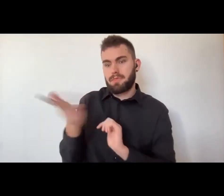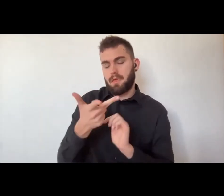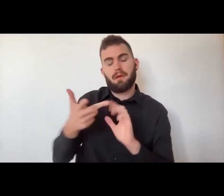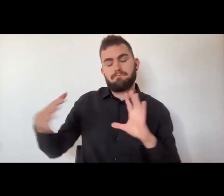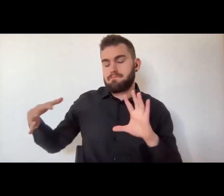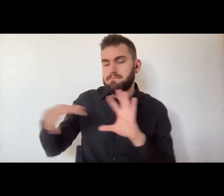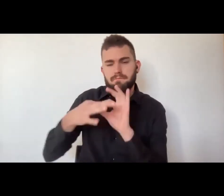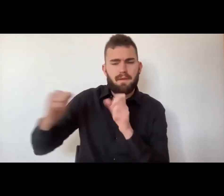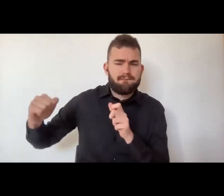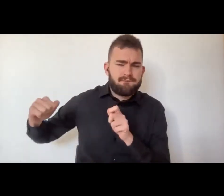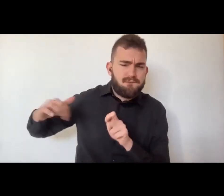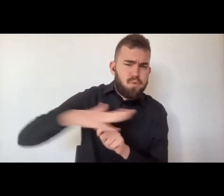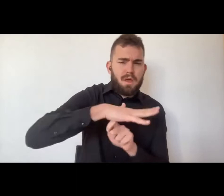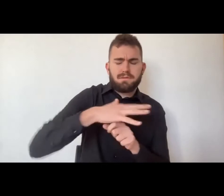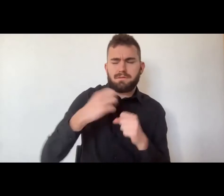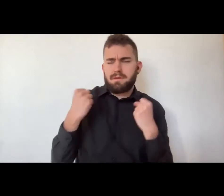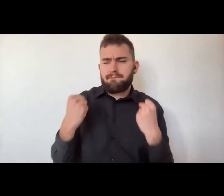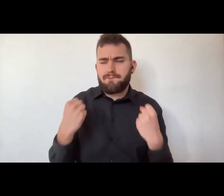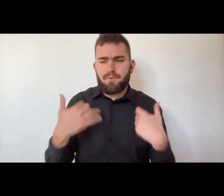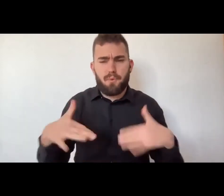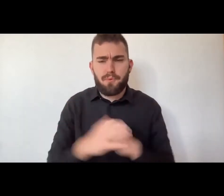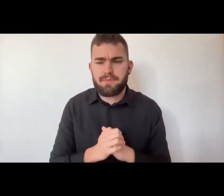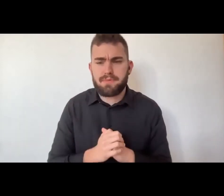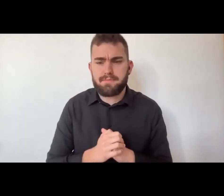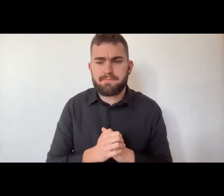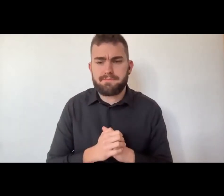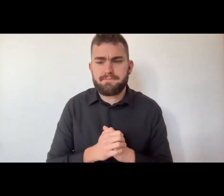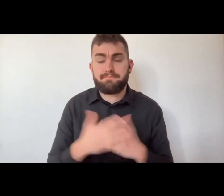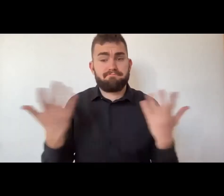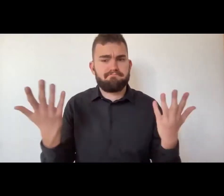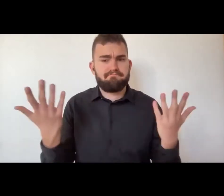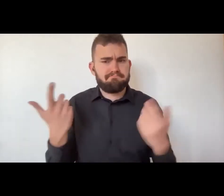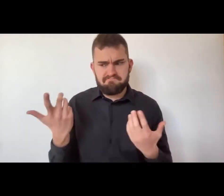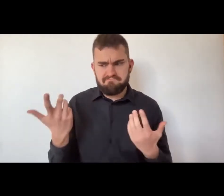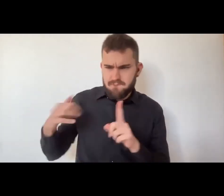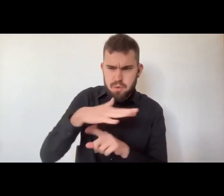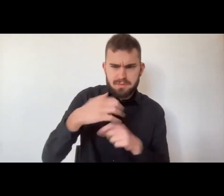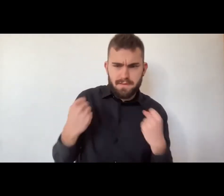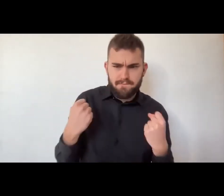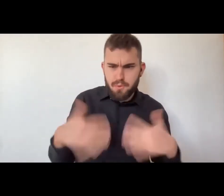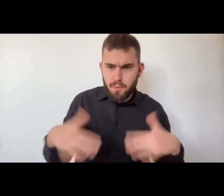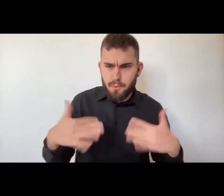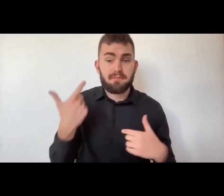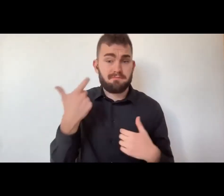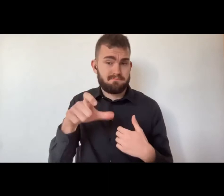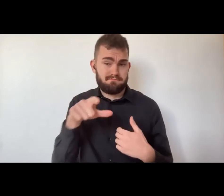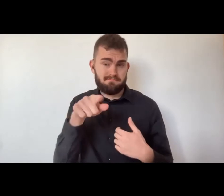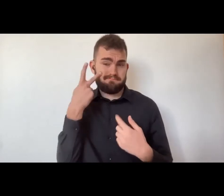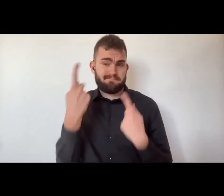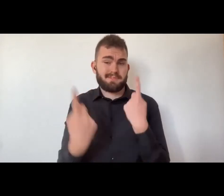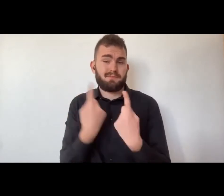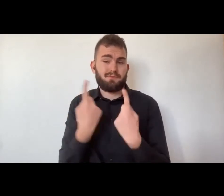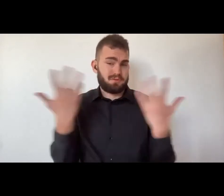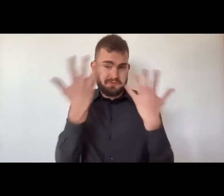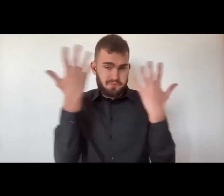comunicativa, linguisticamente parlando, e lingua, cultura e comunità influenzano l'arte performativa, di cui vi